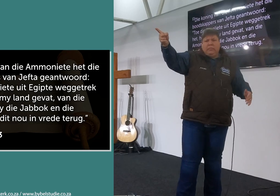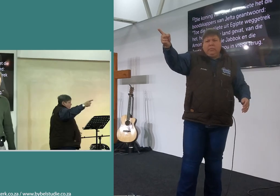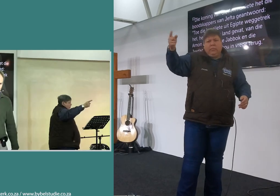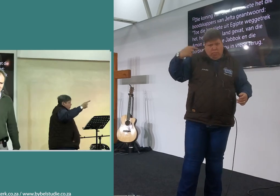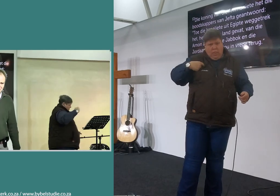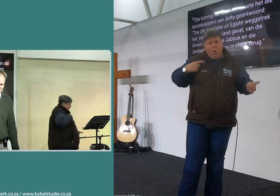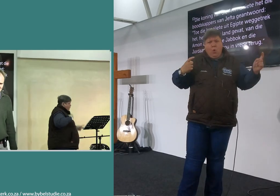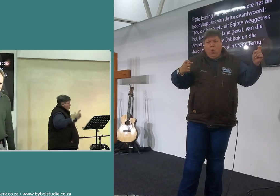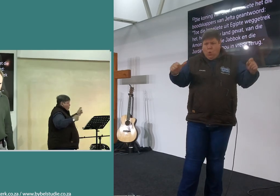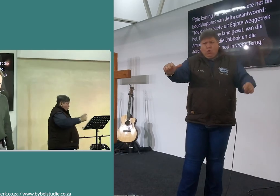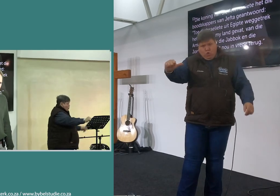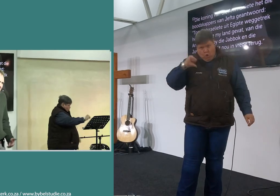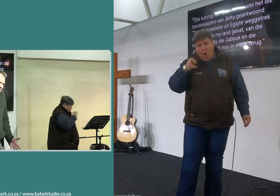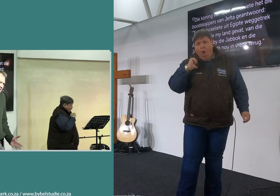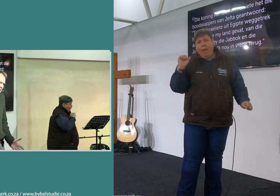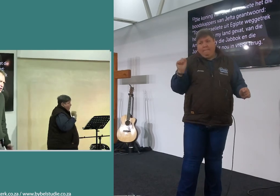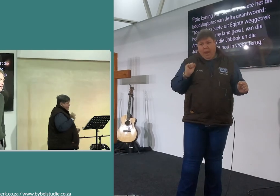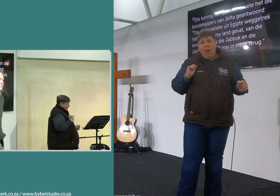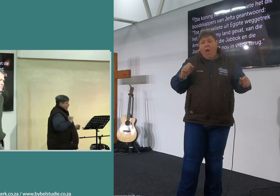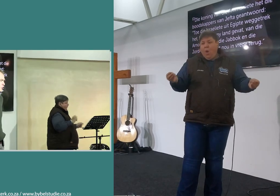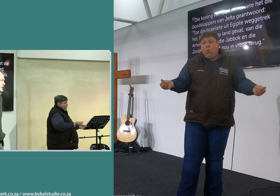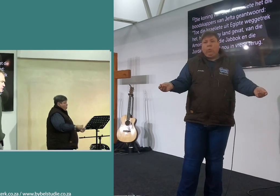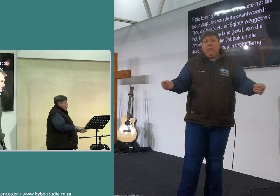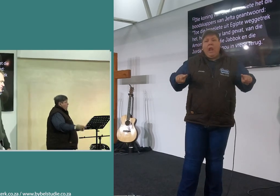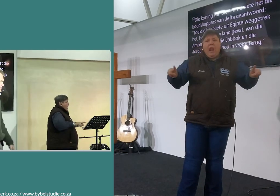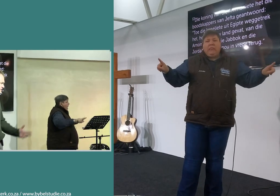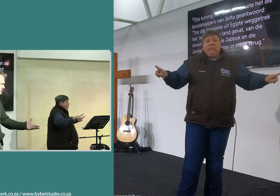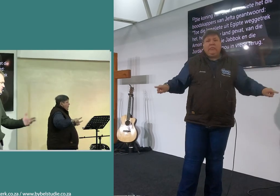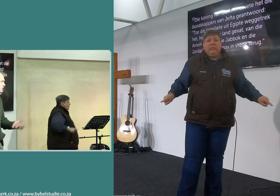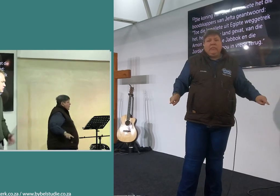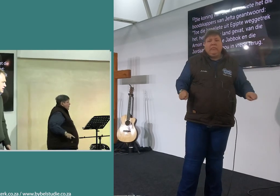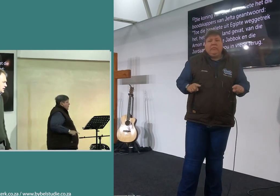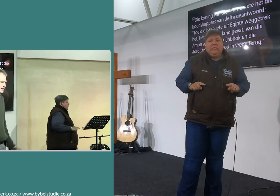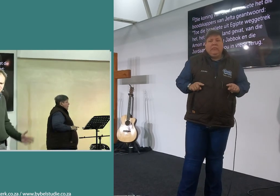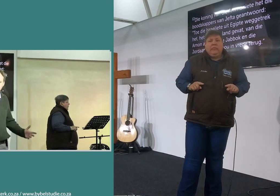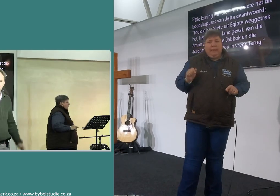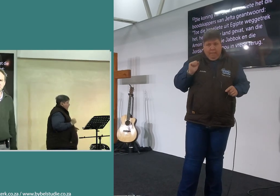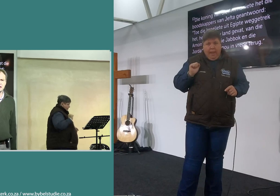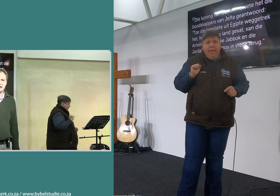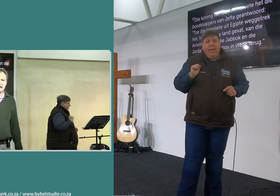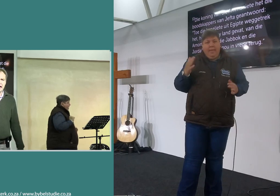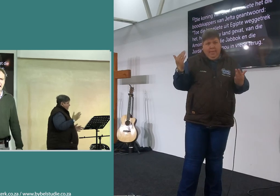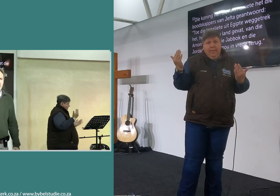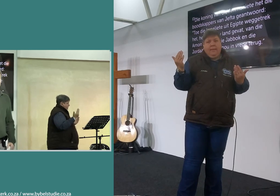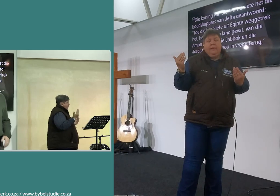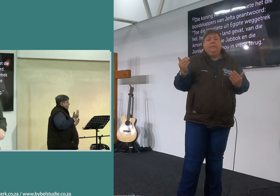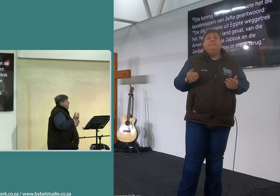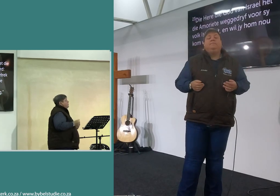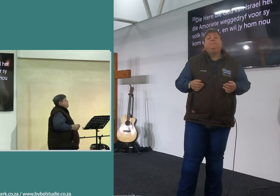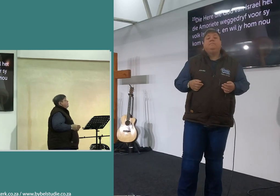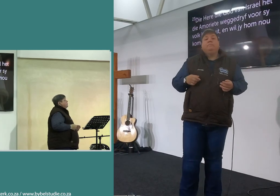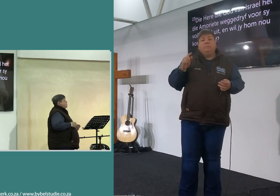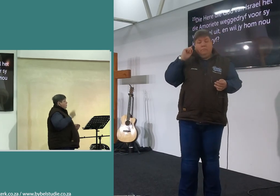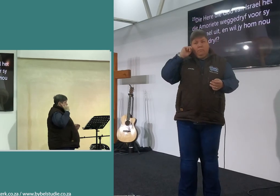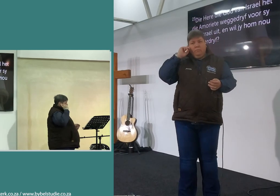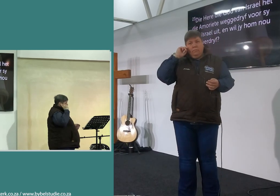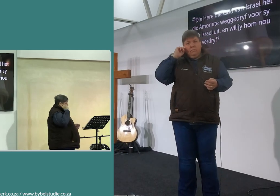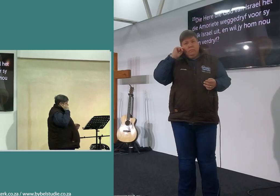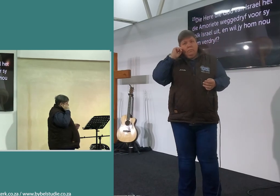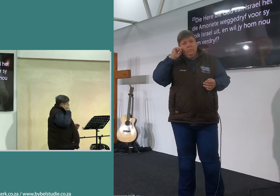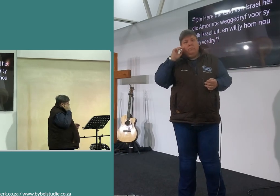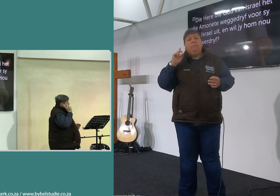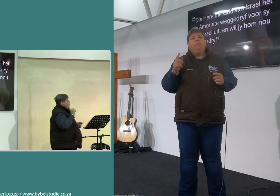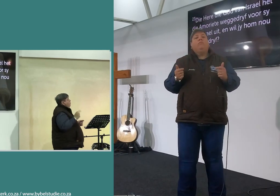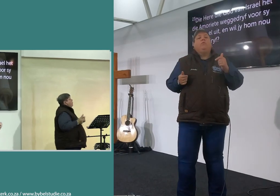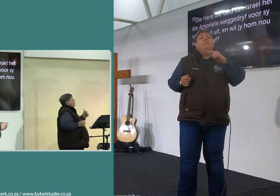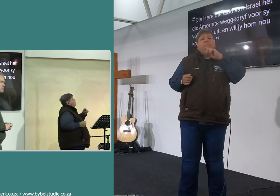gesê het nie terug ek nie gedink hy moet een bieke mooier praat dat is in de dalk onderhandel het maar en nou spring ons een klompie vers ons is